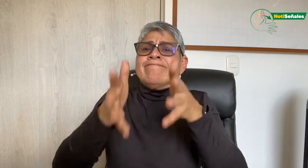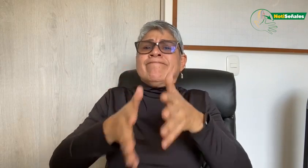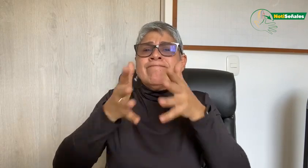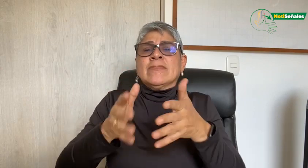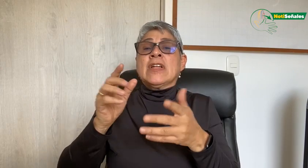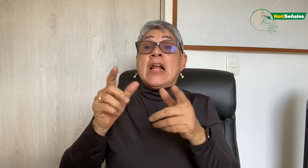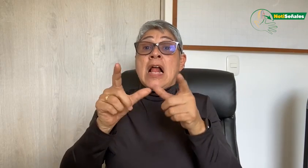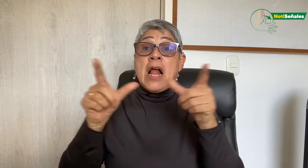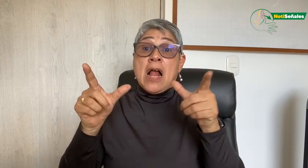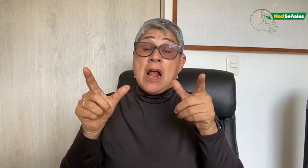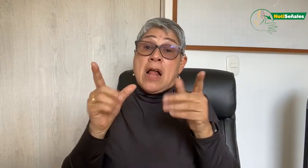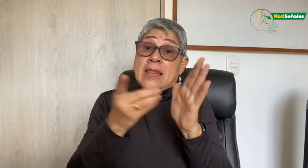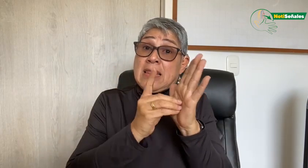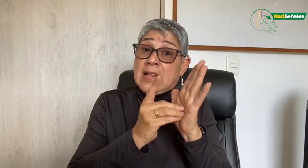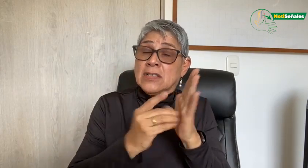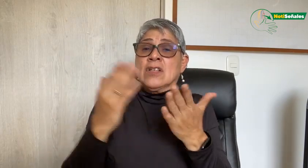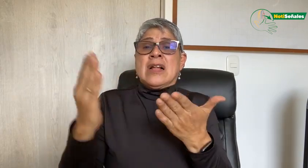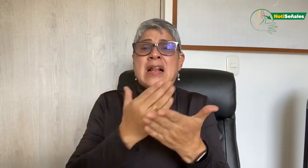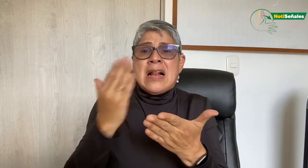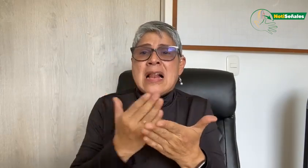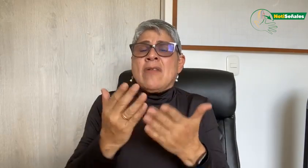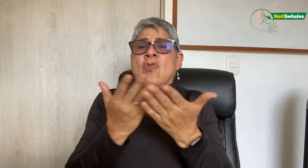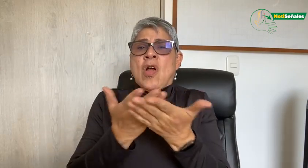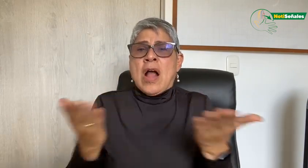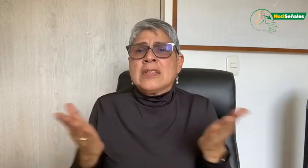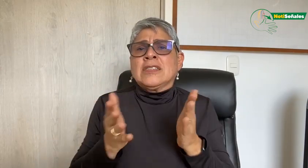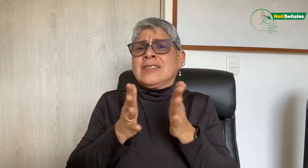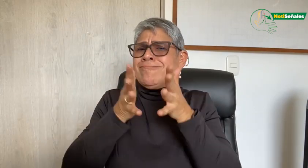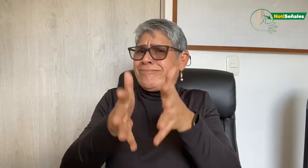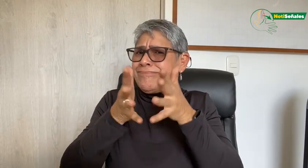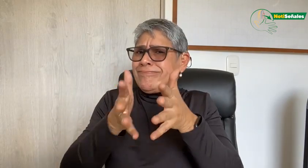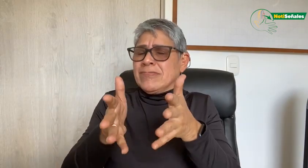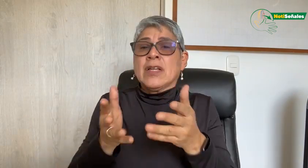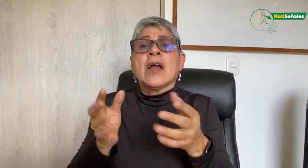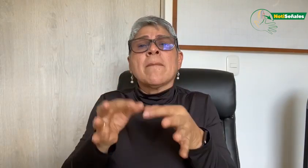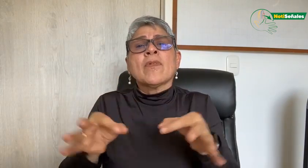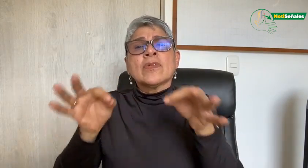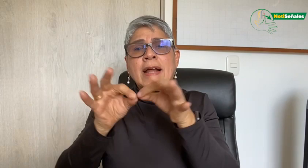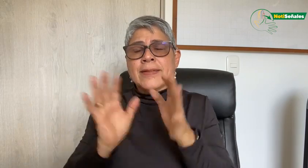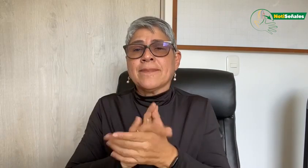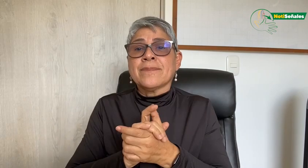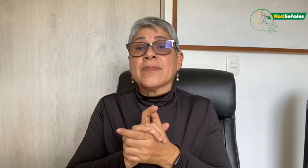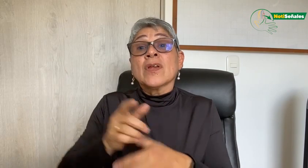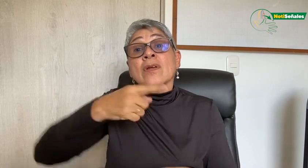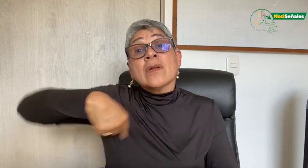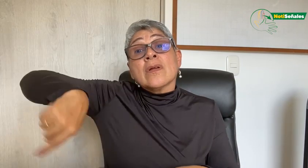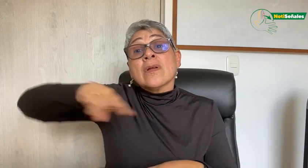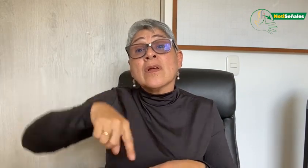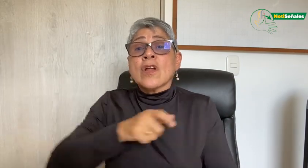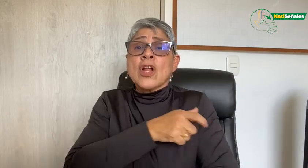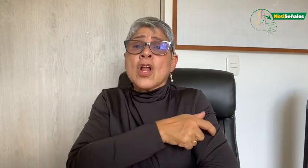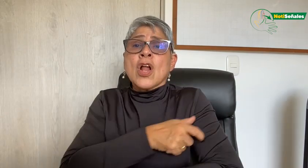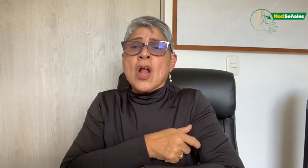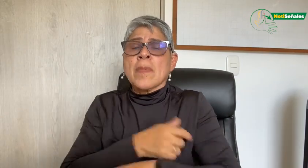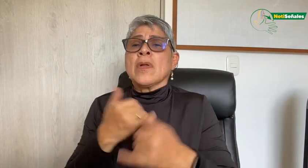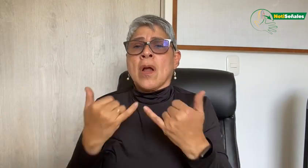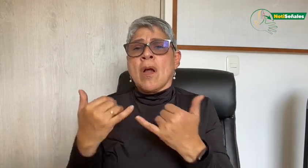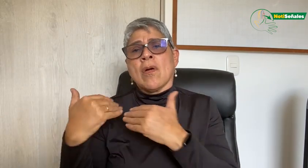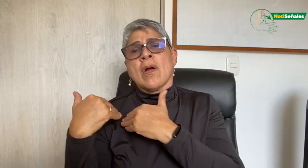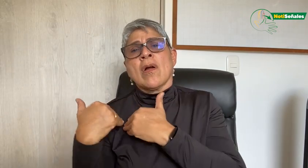frecuentes de capacitación a personas sordas, ha publicado diccionarios, libros y otros materiales importantes para la formación en lengua